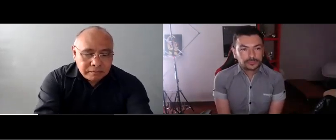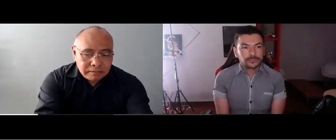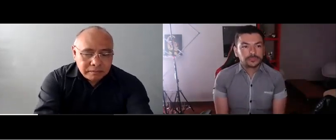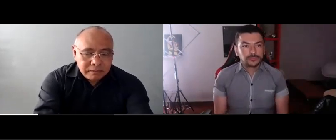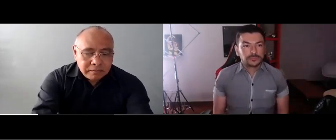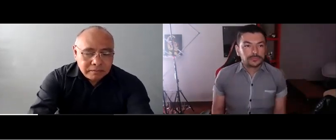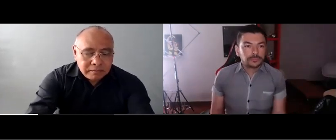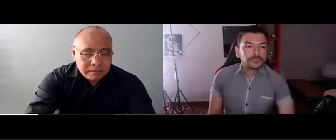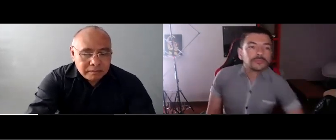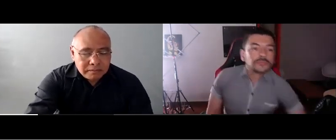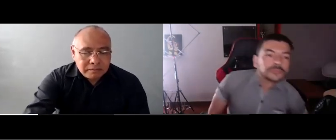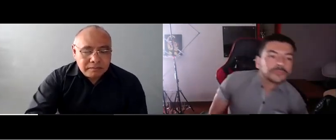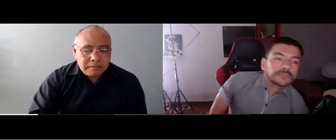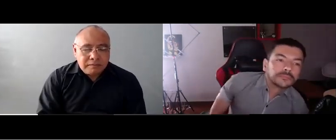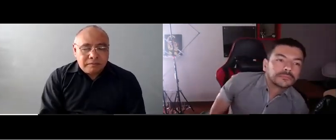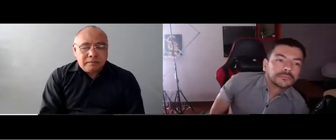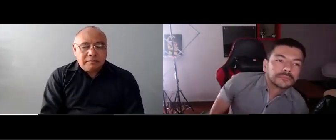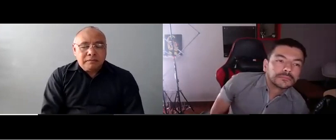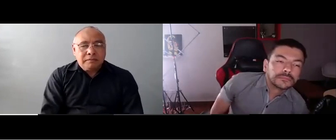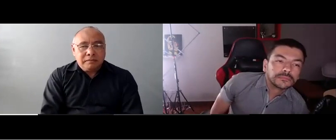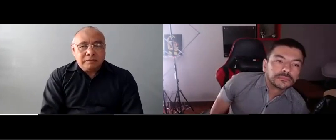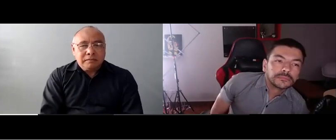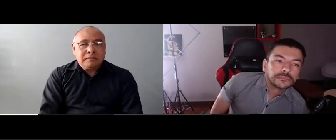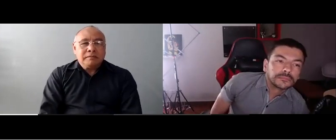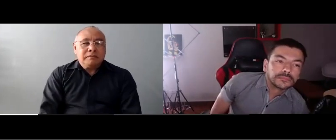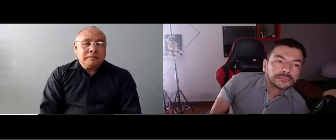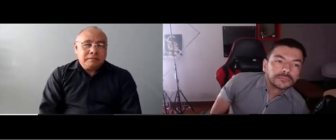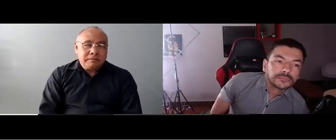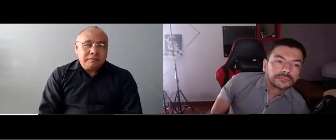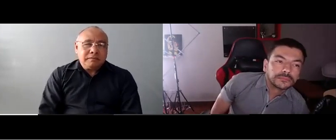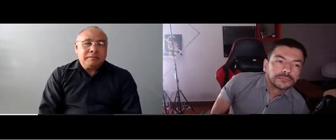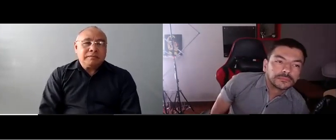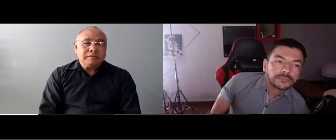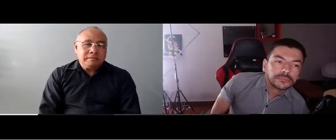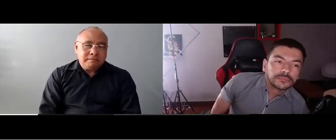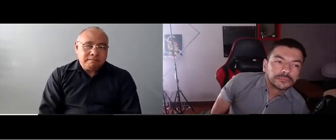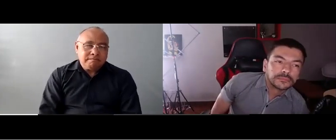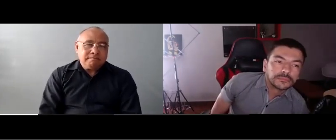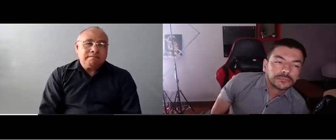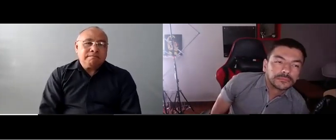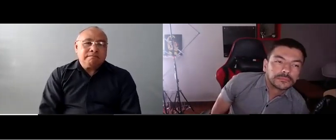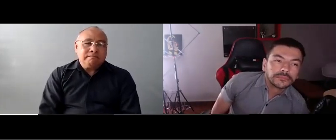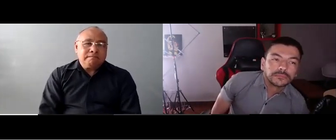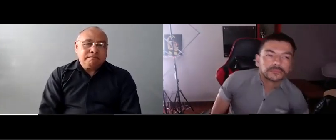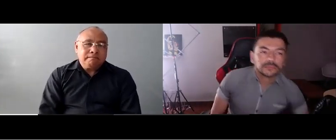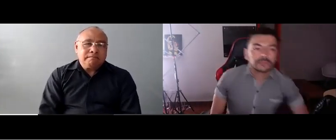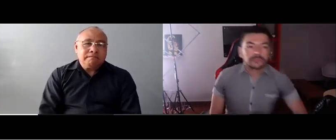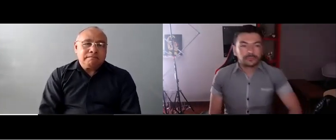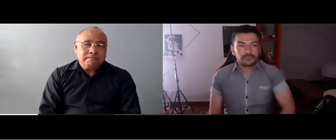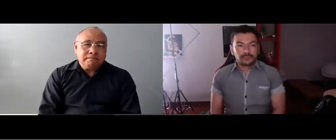se llevará a cabo, digamos que los resultados de este estudio en agosto. La idea es que empecemos a trabajar desde ya